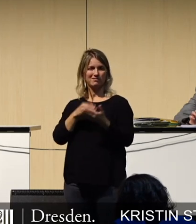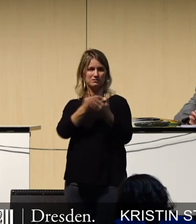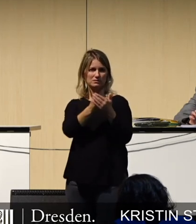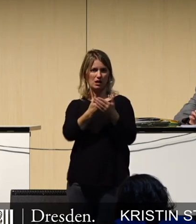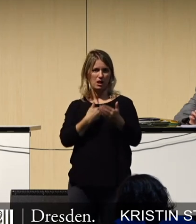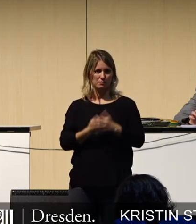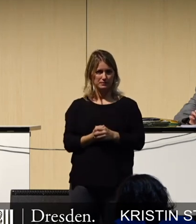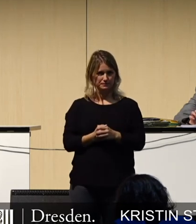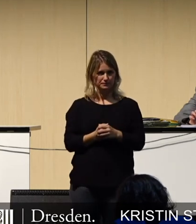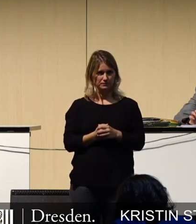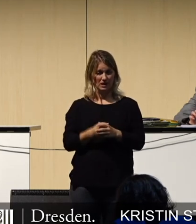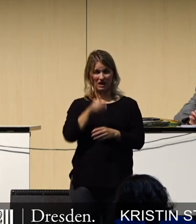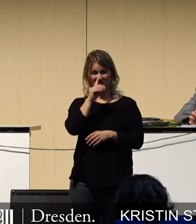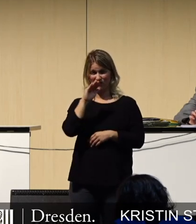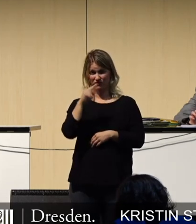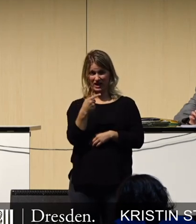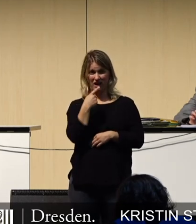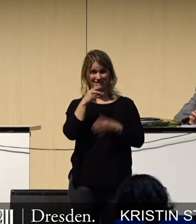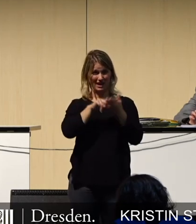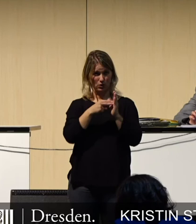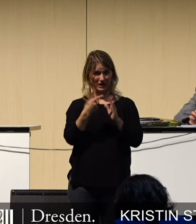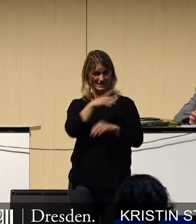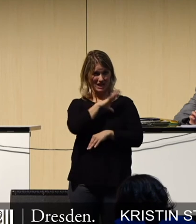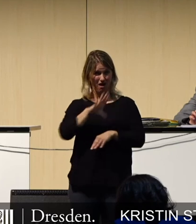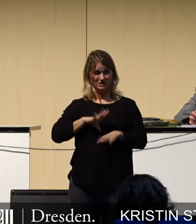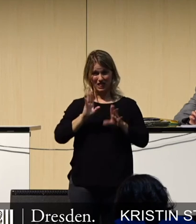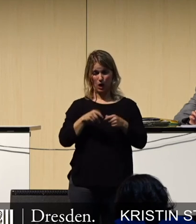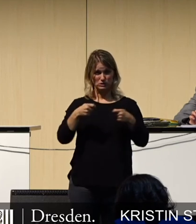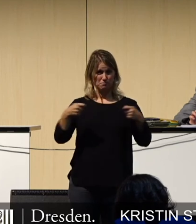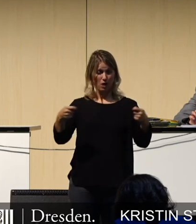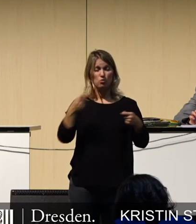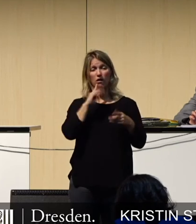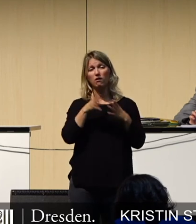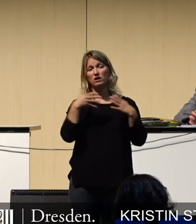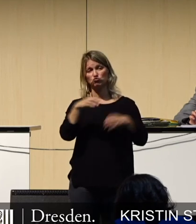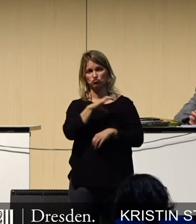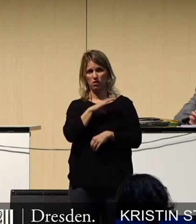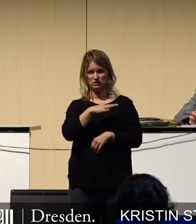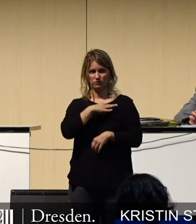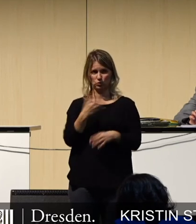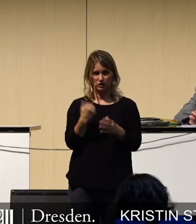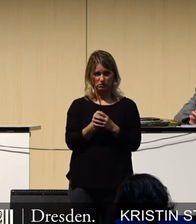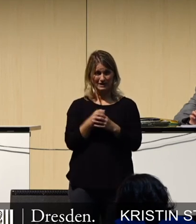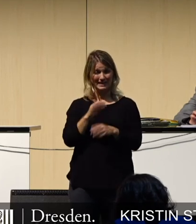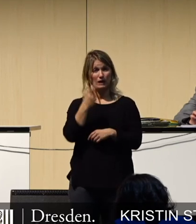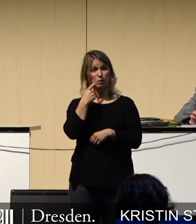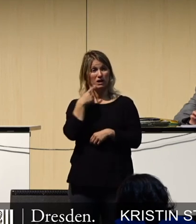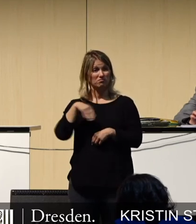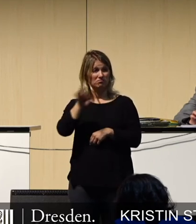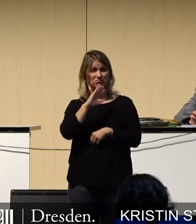In dem Ausbau der 5G-Technologie in Sachsen liegen große Chancen. Momentan haben wir wenige Industrien mit einem